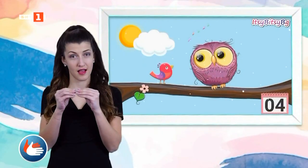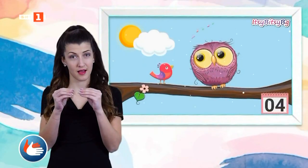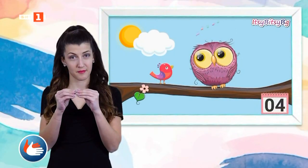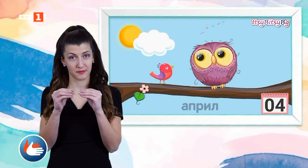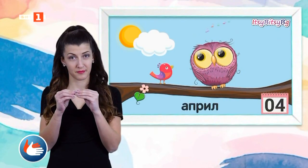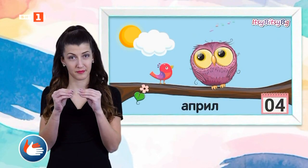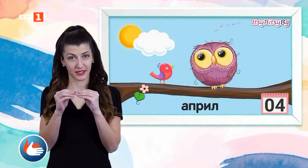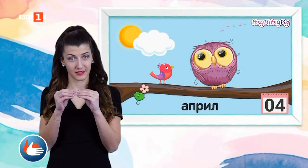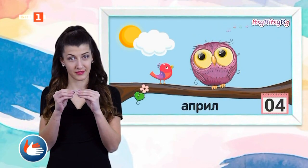Април.